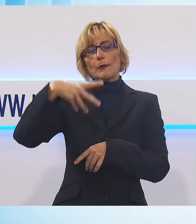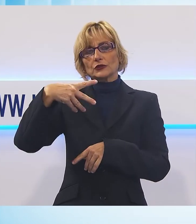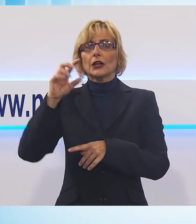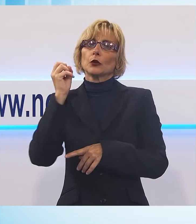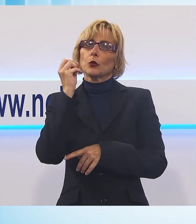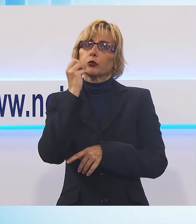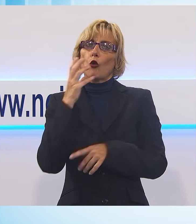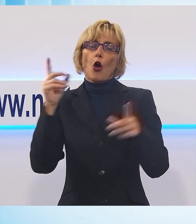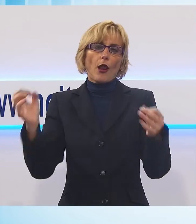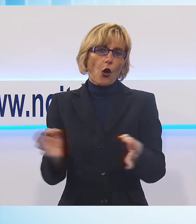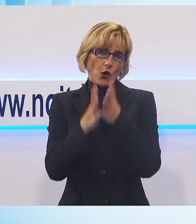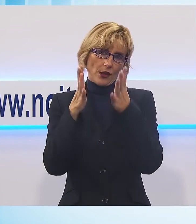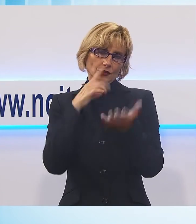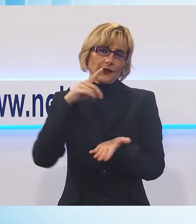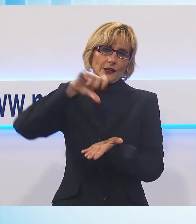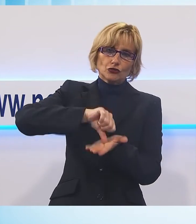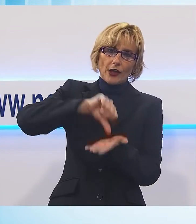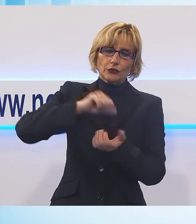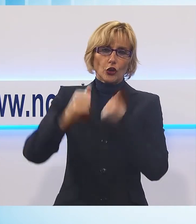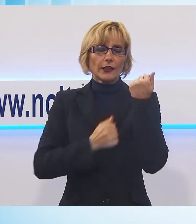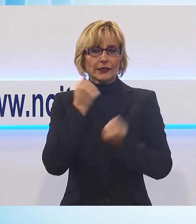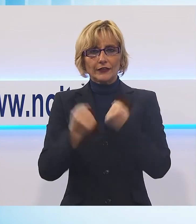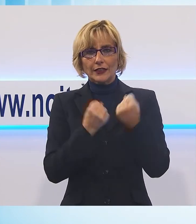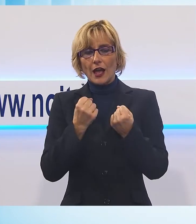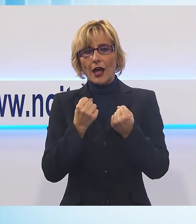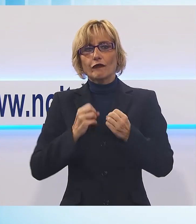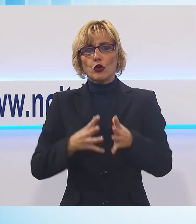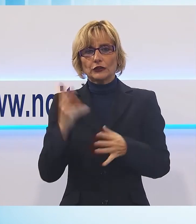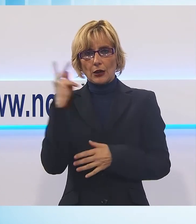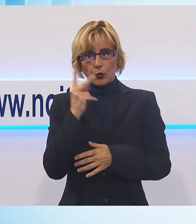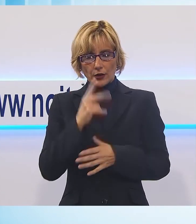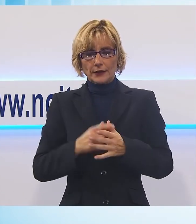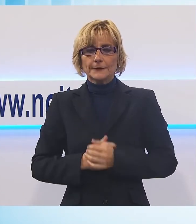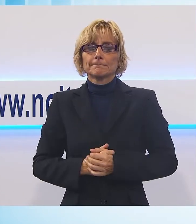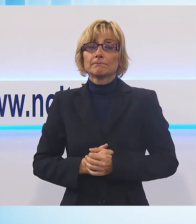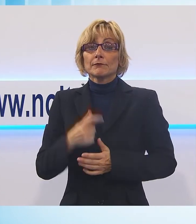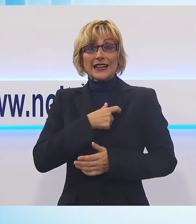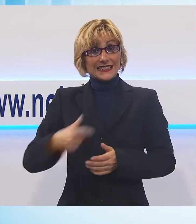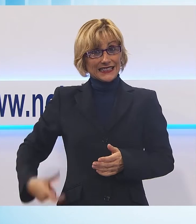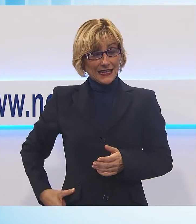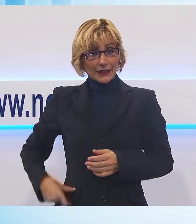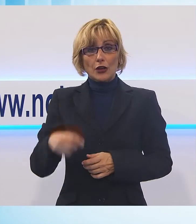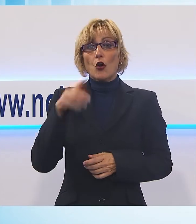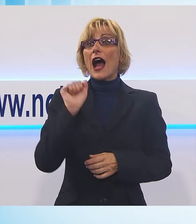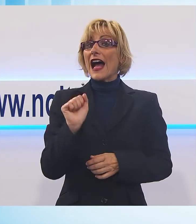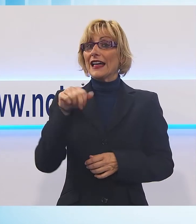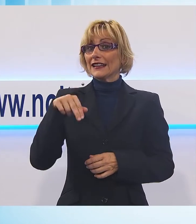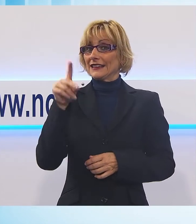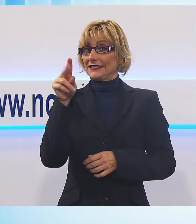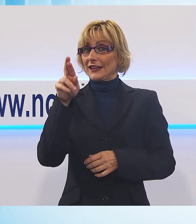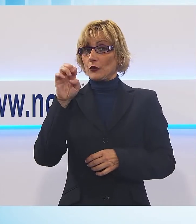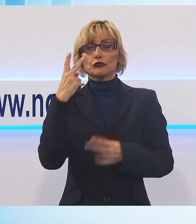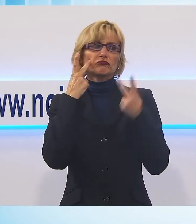ancora al centro delle attività del volontariato lucchese Anche il sindaco di Borgamozzano Patrizia Andruccetti ha seguito con